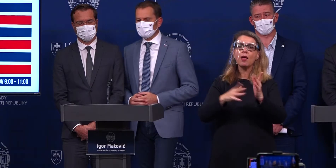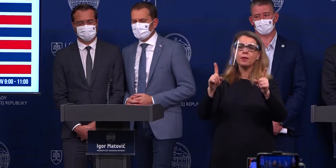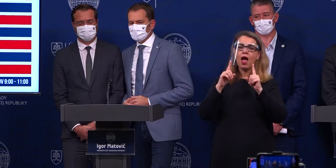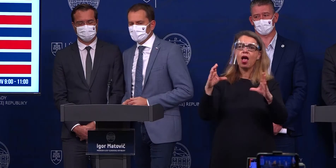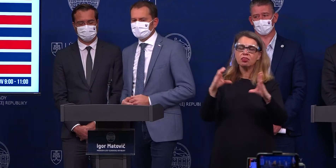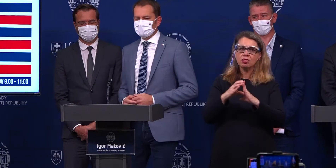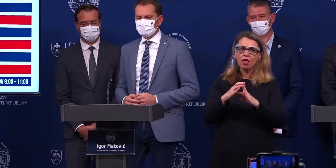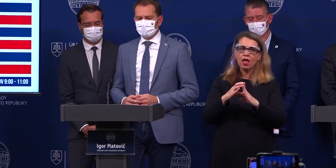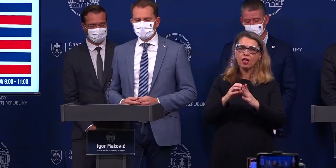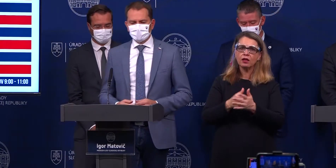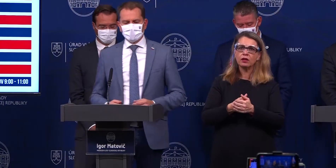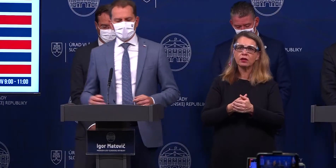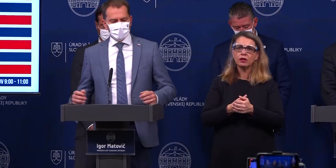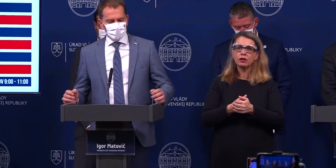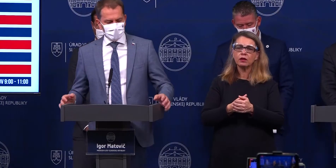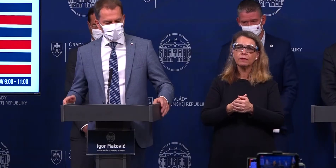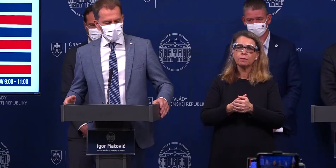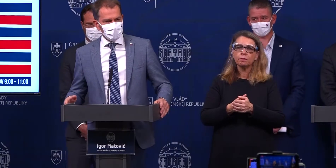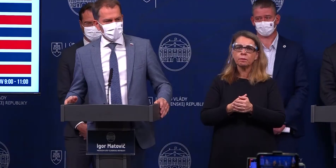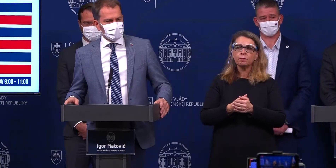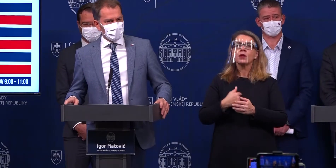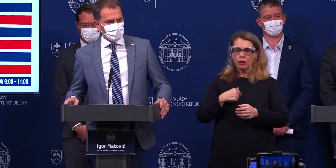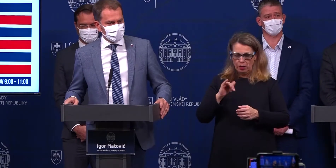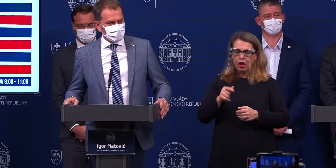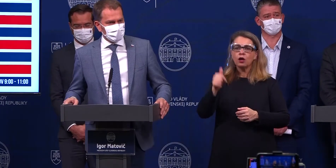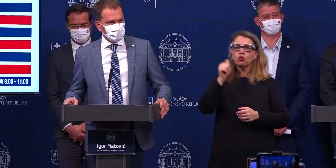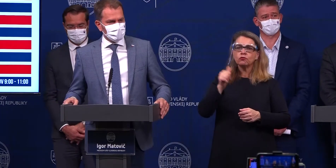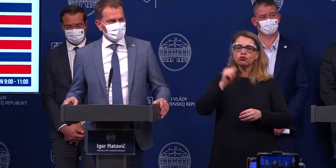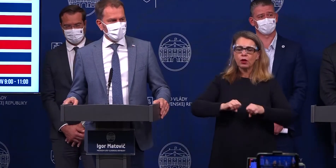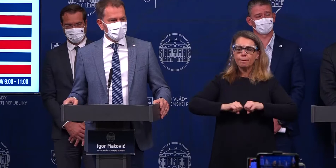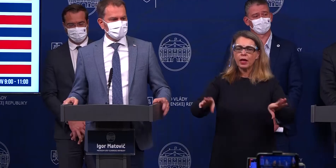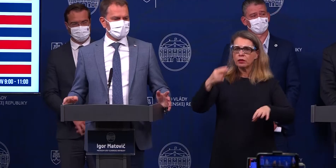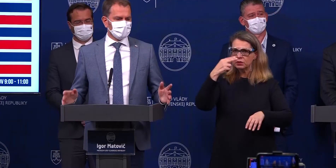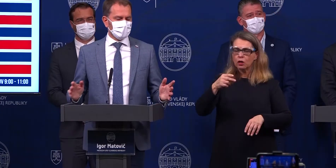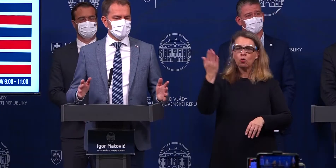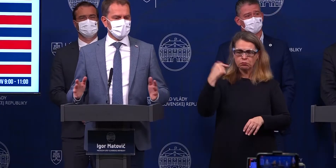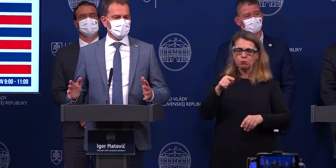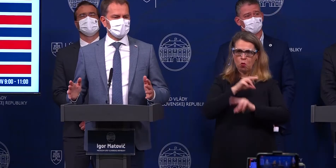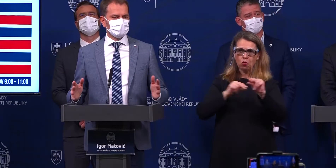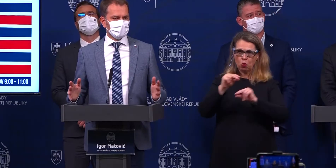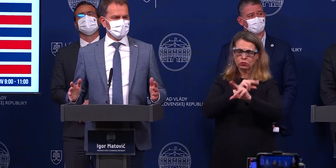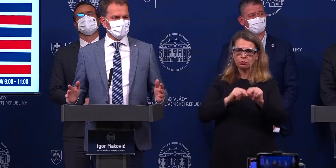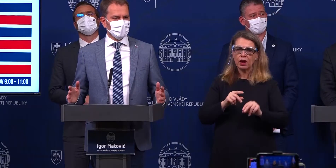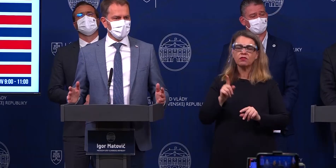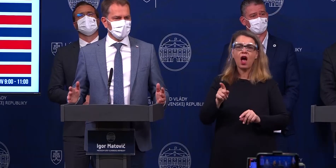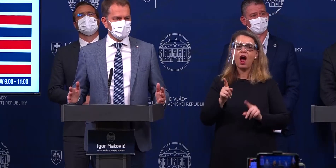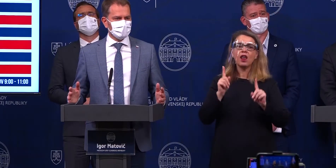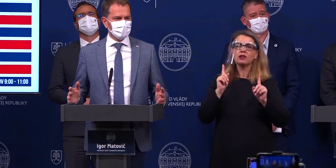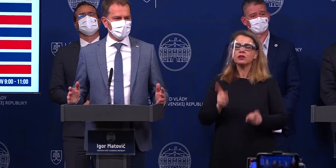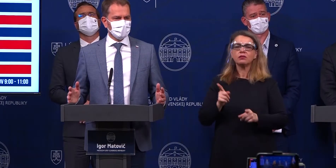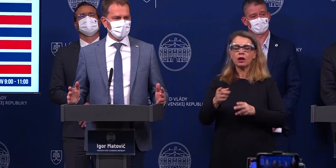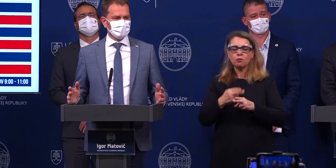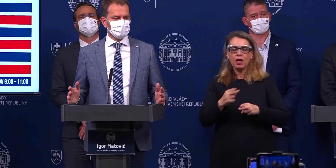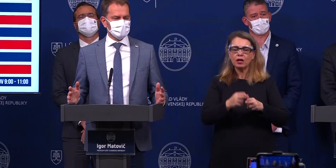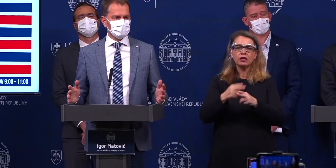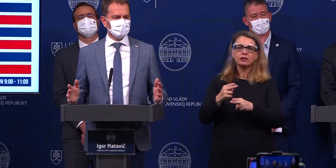MHDčky? Týmto ste sa zaoberali? Zaoberali včera na pandemickej komisii, ale ono viac menej to netreba regulovať,